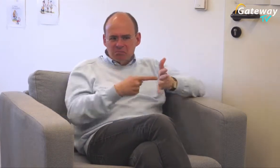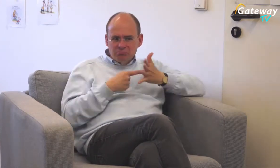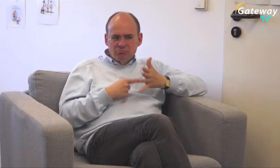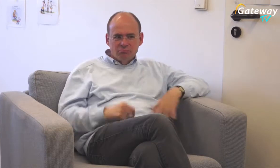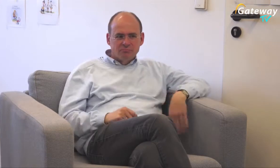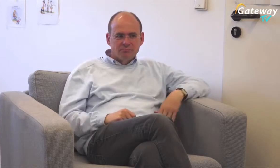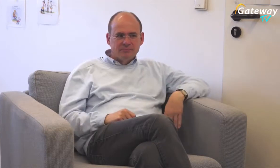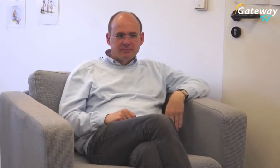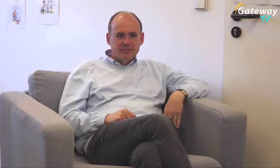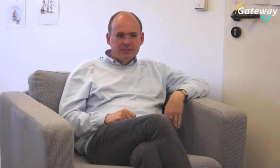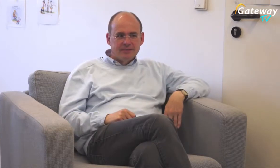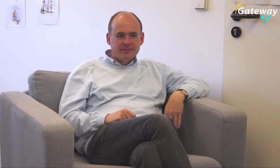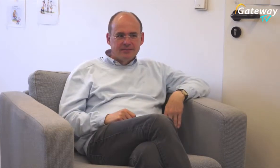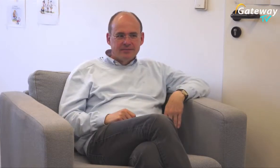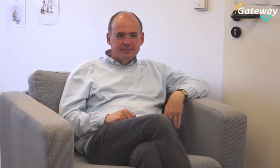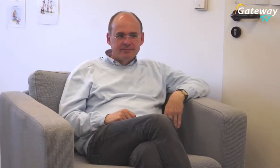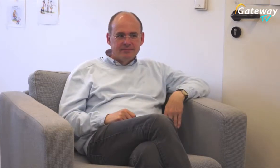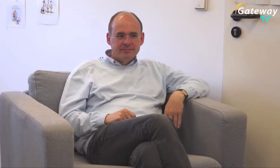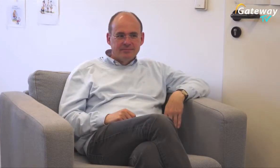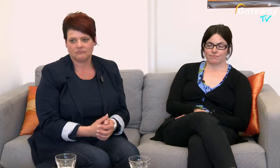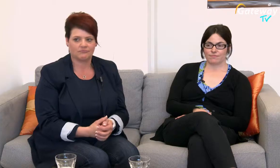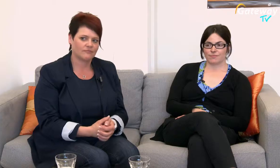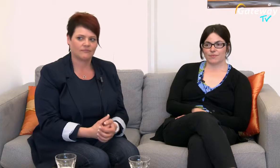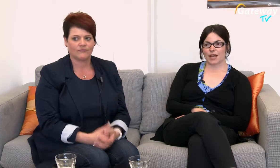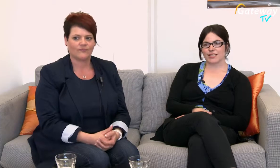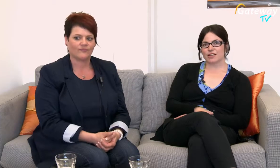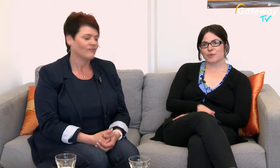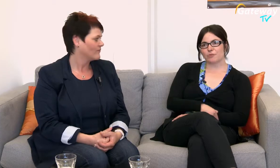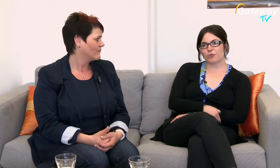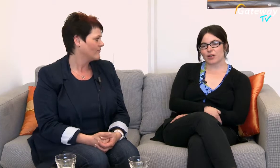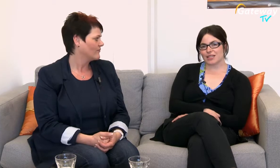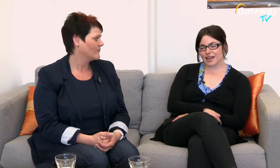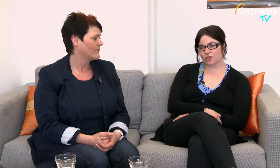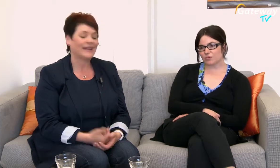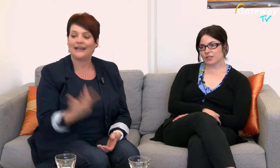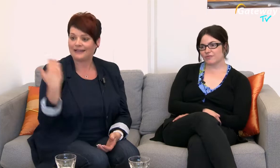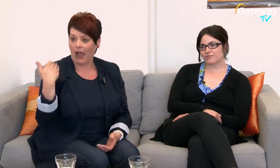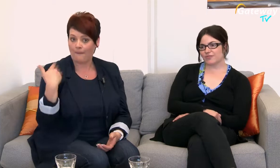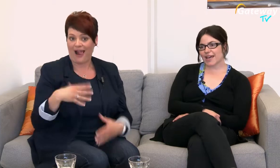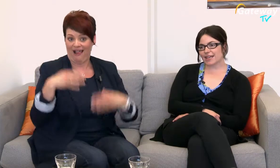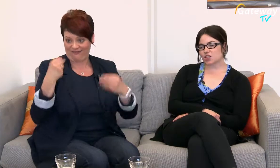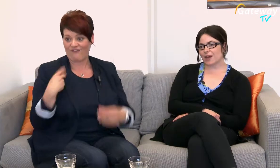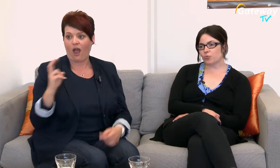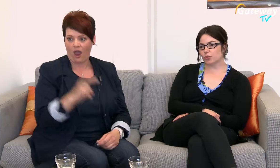anfangs im Vergleich zu jetzt? Ja, ich denke mal, bevor ich hierher gekommen bin, war eher der Schwerpunkt